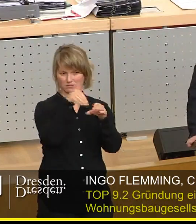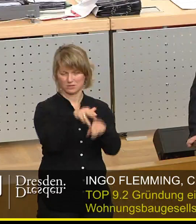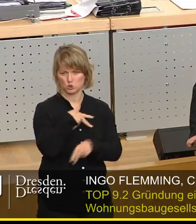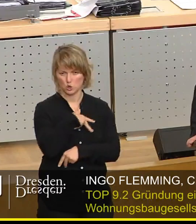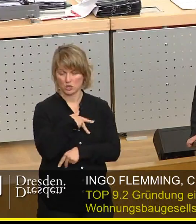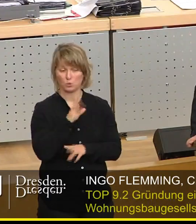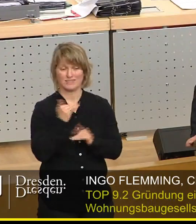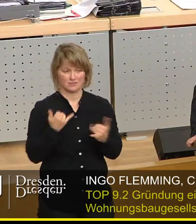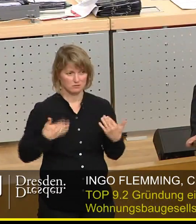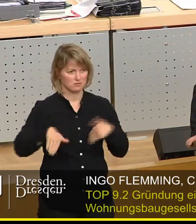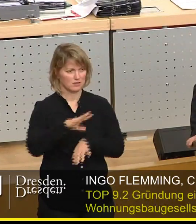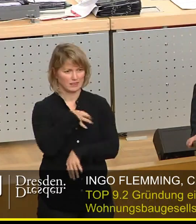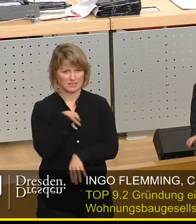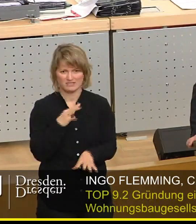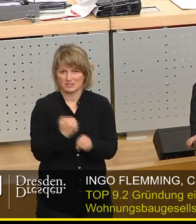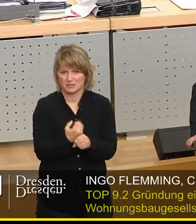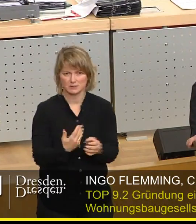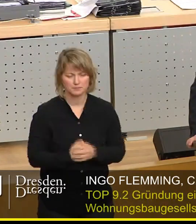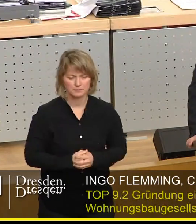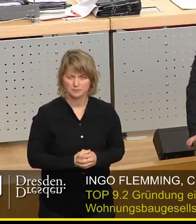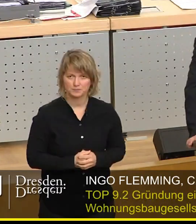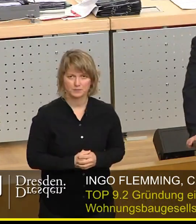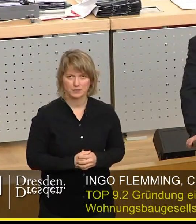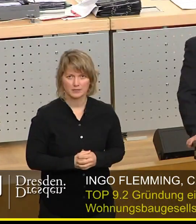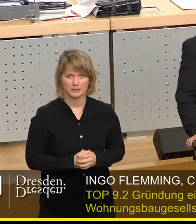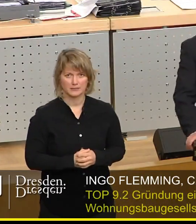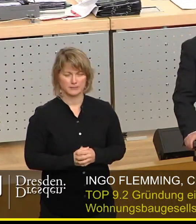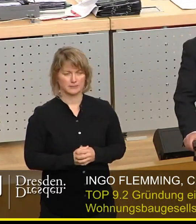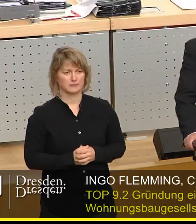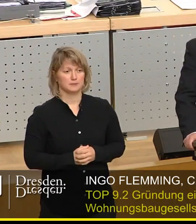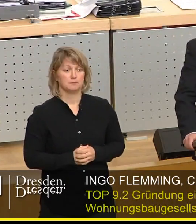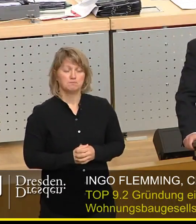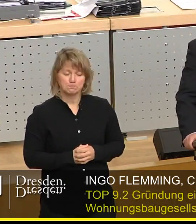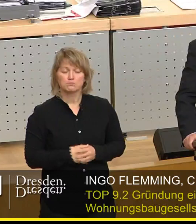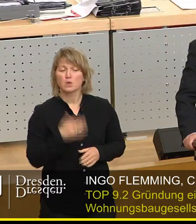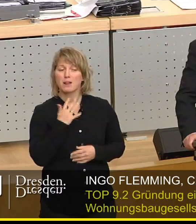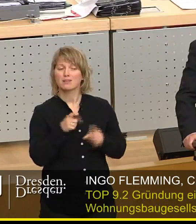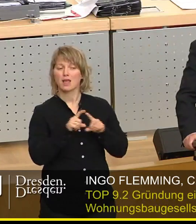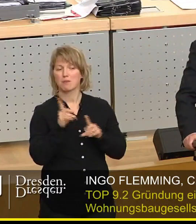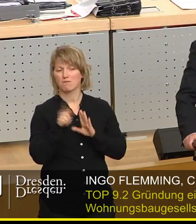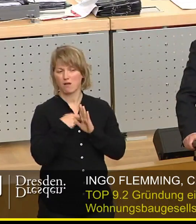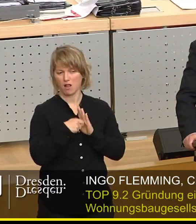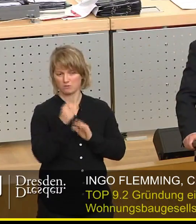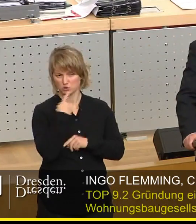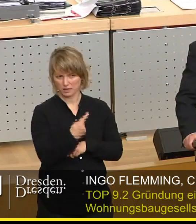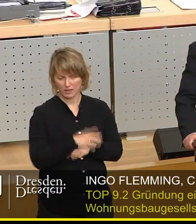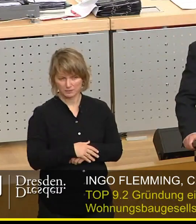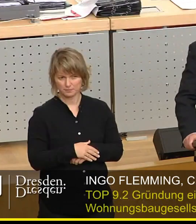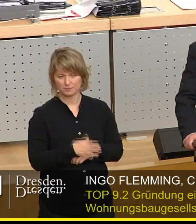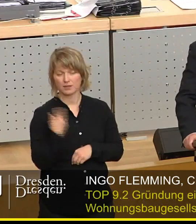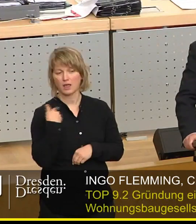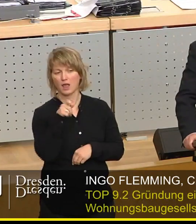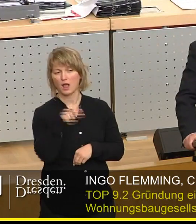hier bei uns in Dresden? Da will ich noch mal auf das Thema Wahlversprechen kommen. Herr Löser hat